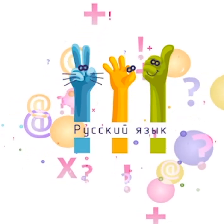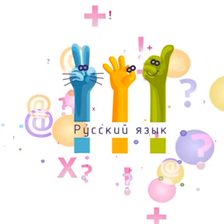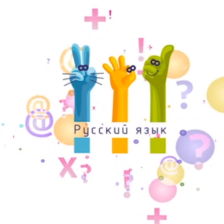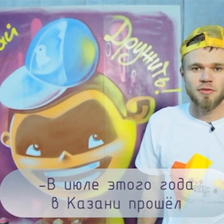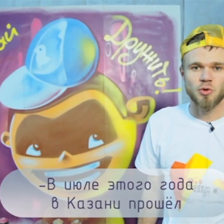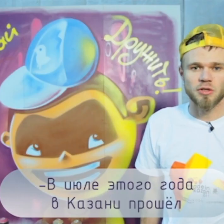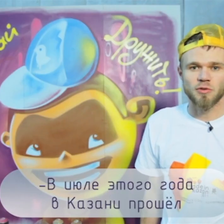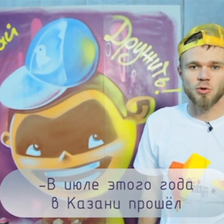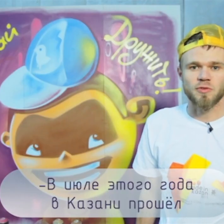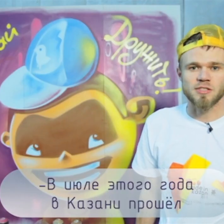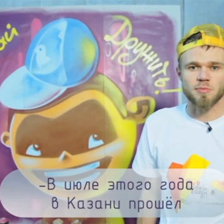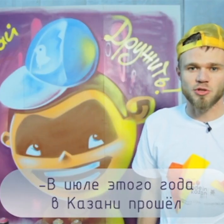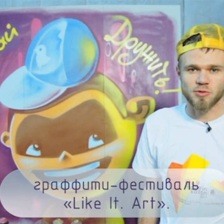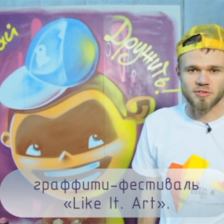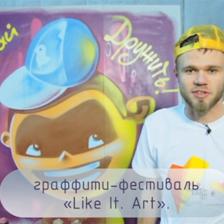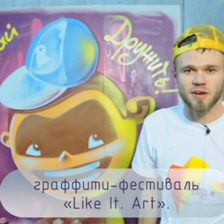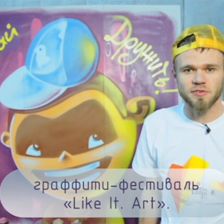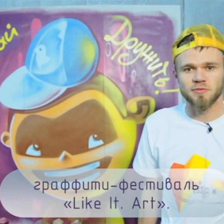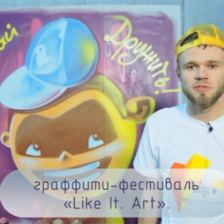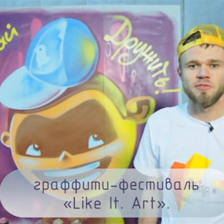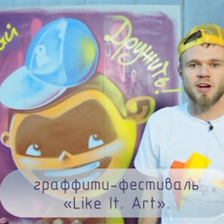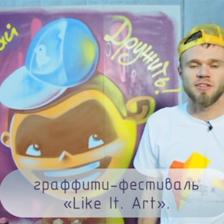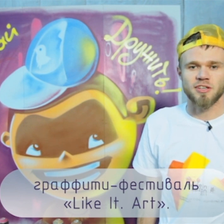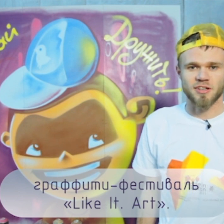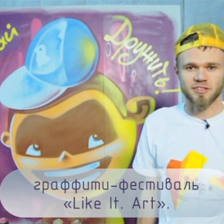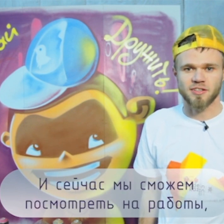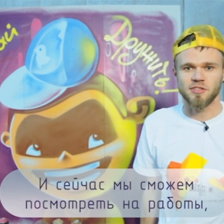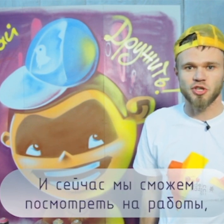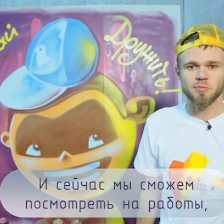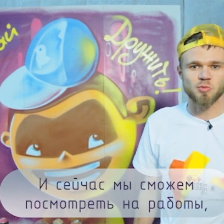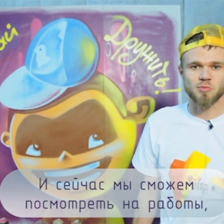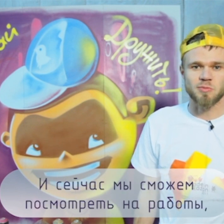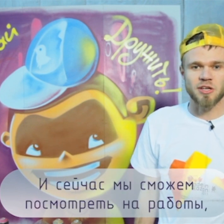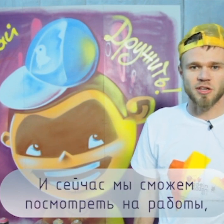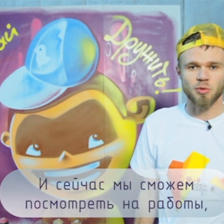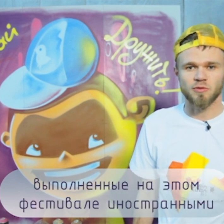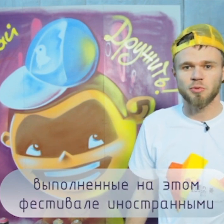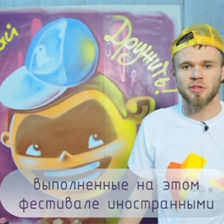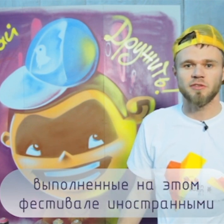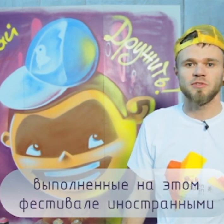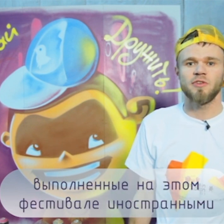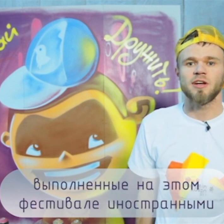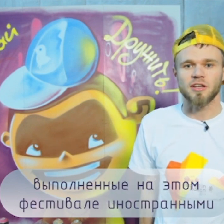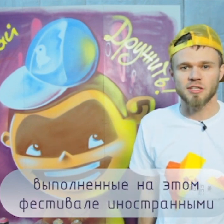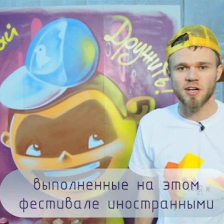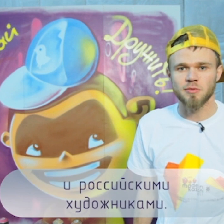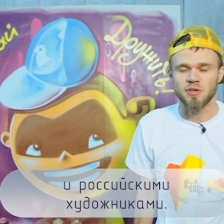В июле этого года в Казани прошел граффити-фестиваль «Лаки Тарт». Сейчас мы сможем посмотреть на работу, выполненную на этом фестивале, иностранными и